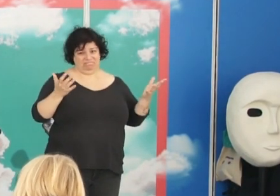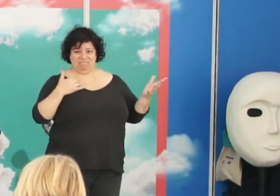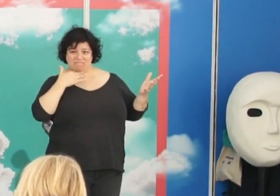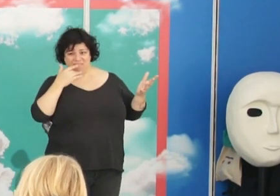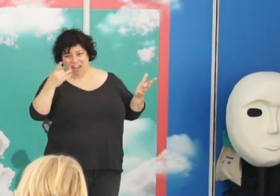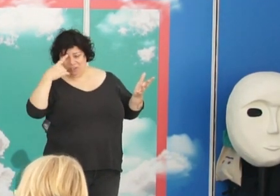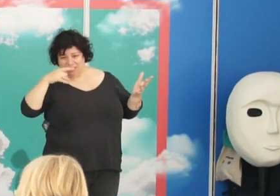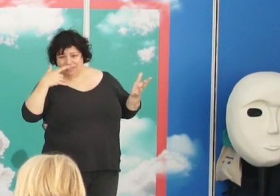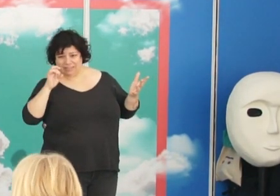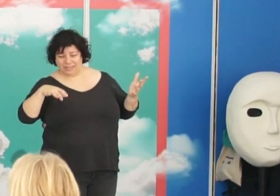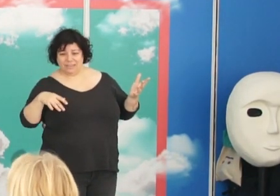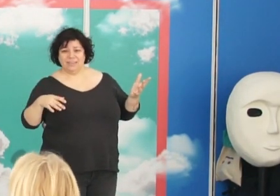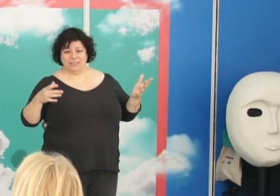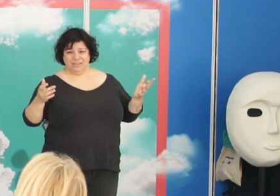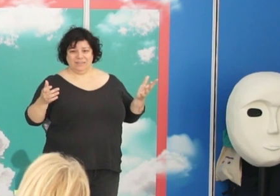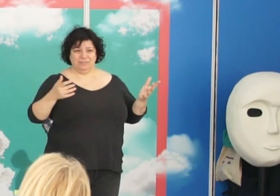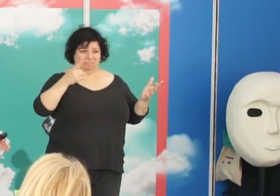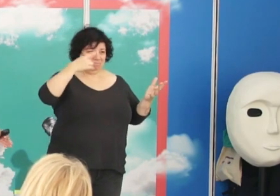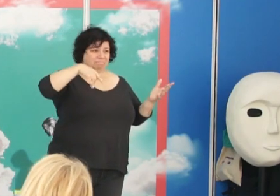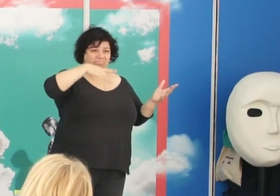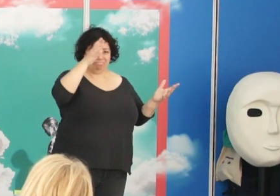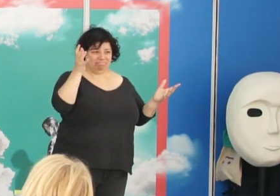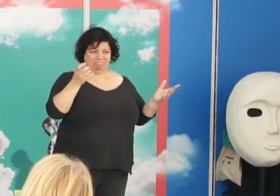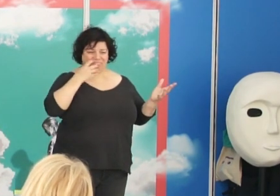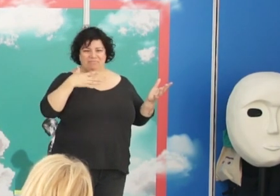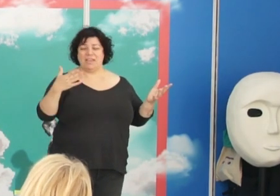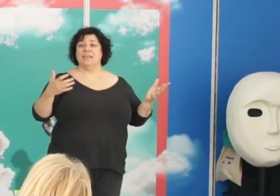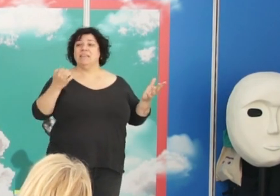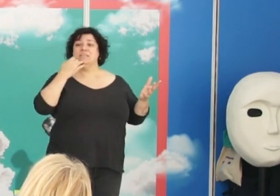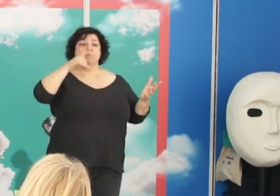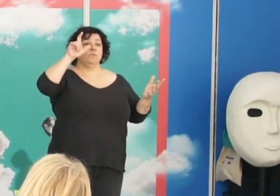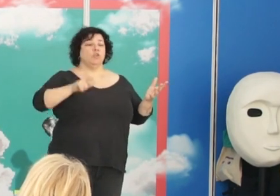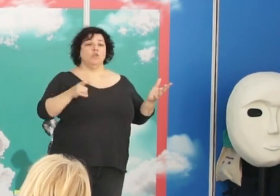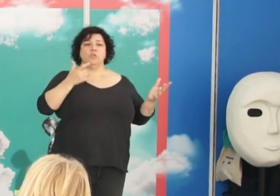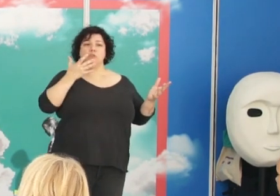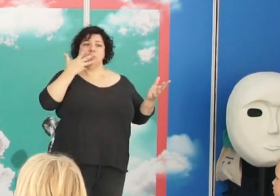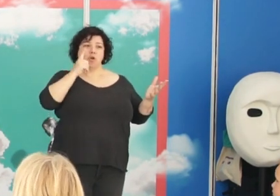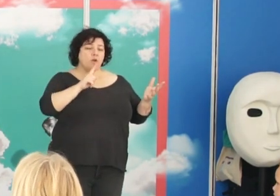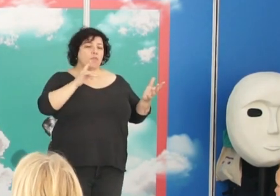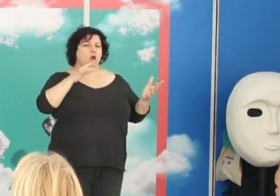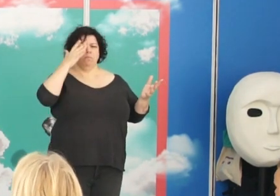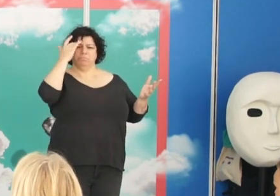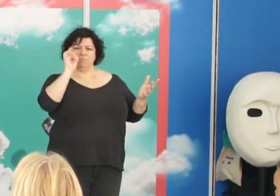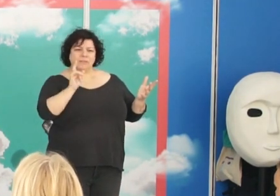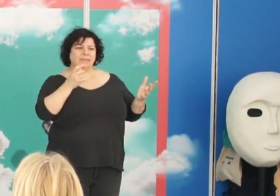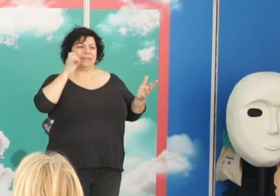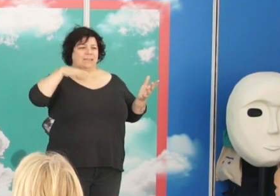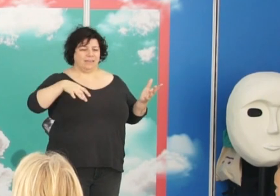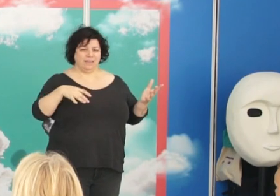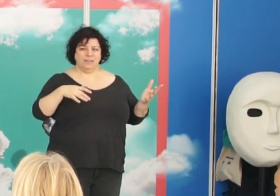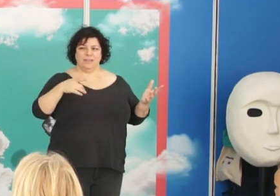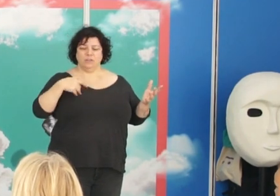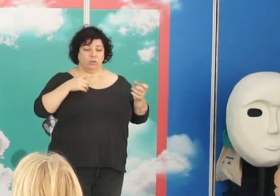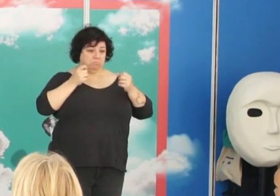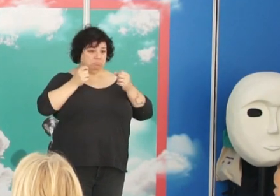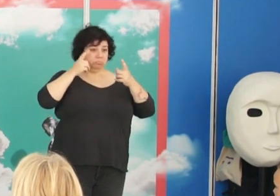Sabíais quién era, ¿no? Y teníais claro. Bueno, pues, si hay alguien que no controla o que no sabía quién era Pío del Río Ortega, yo